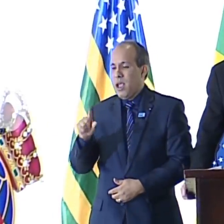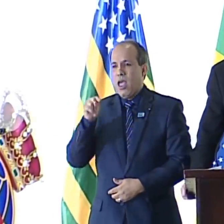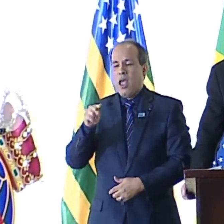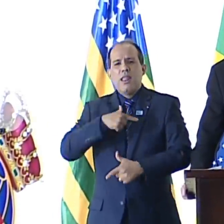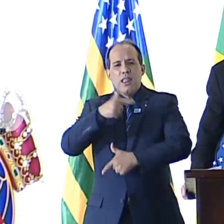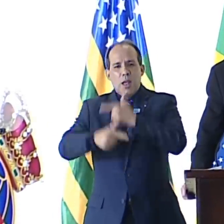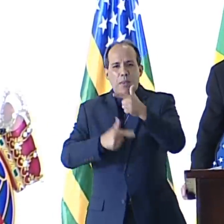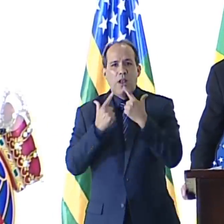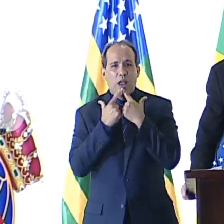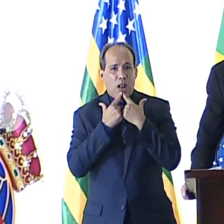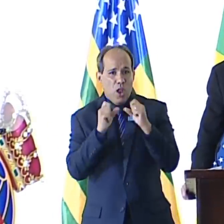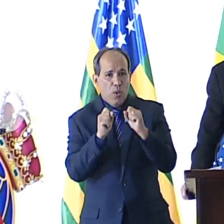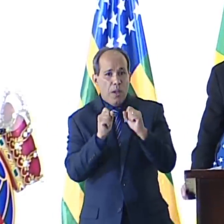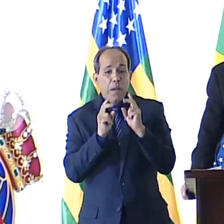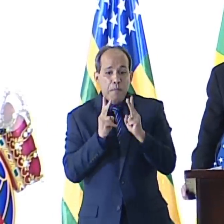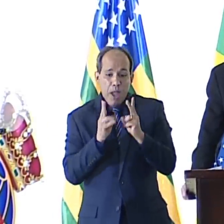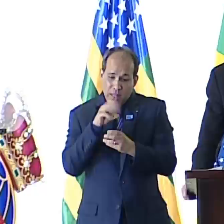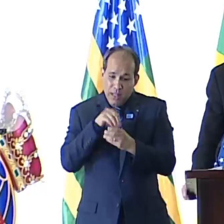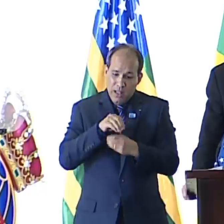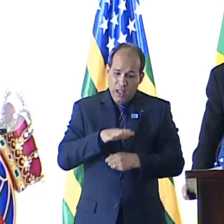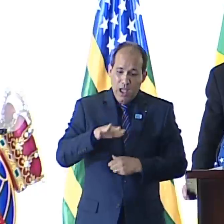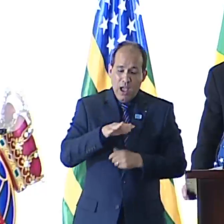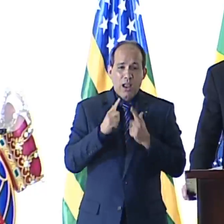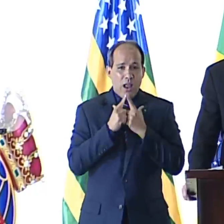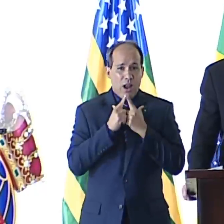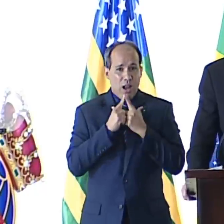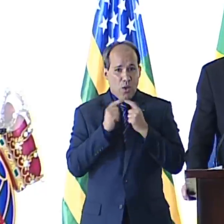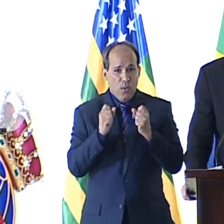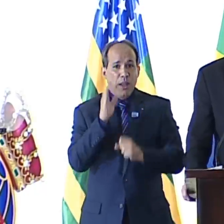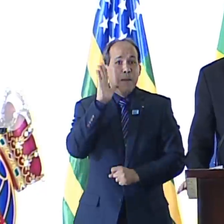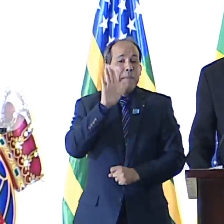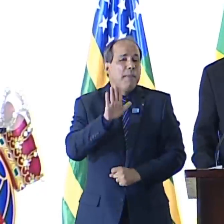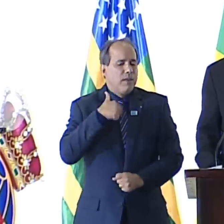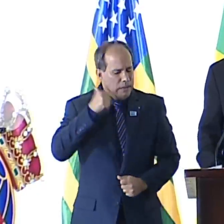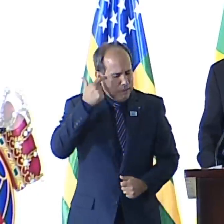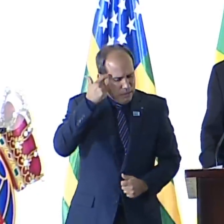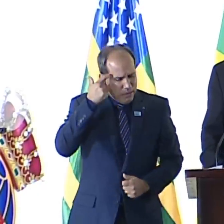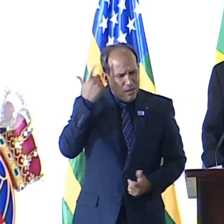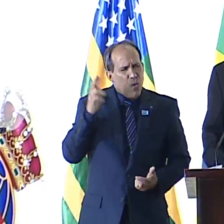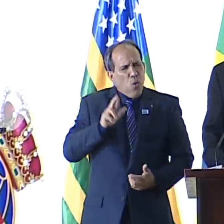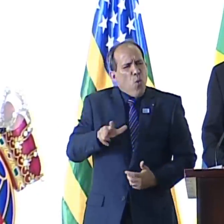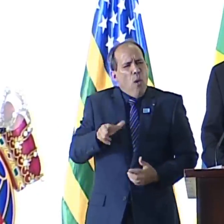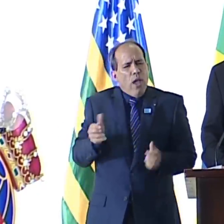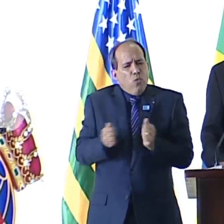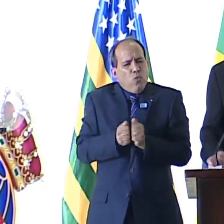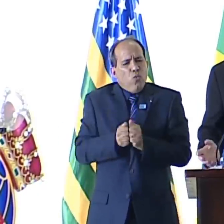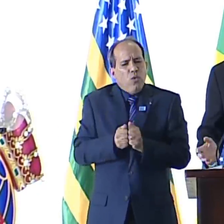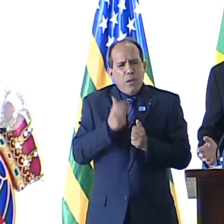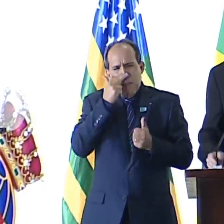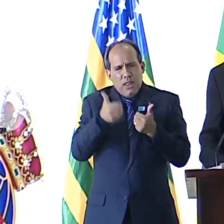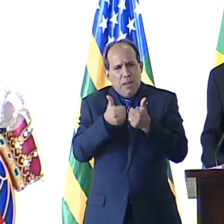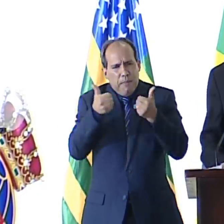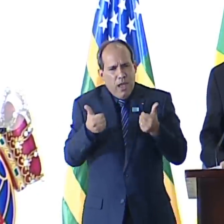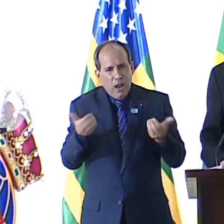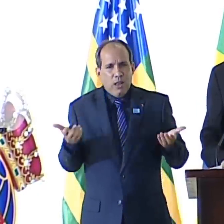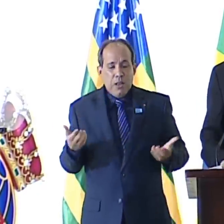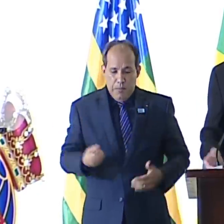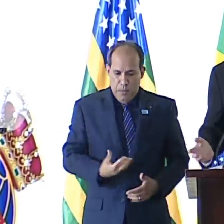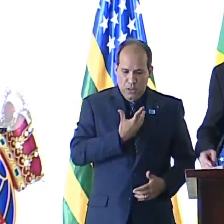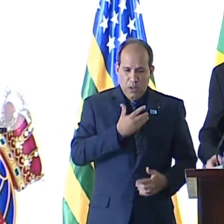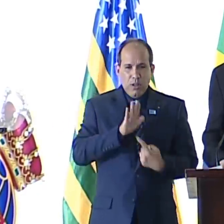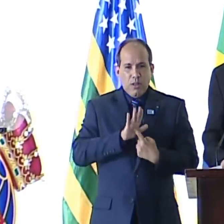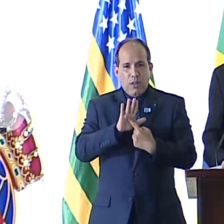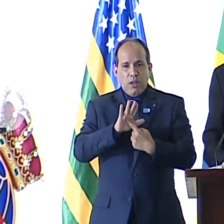linguagem, coabitam na linguagem, mas, pensava eu, tampouco se misturam. Poesia, a expressão do